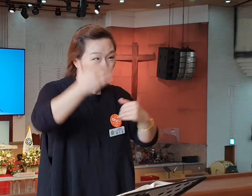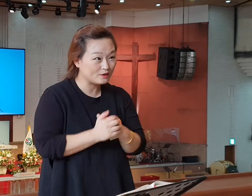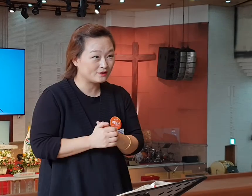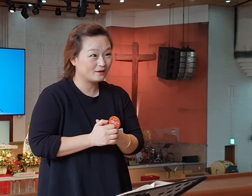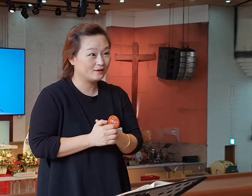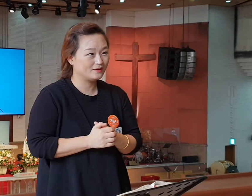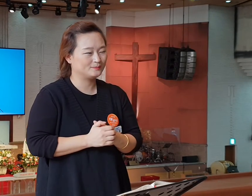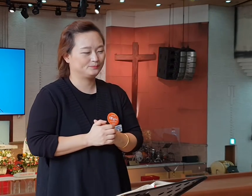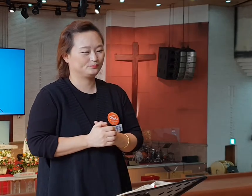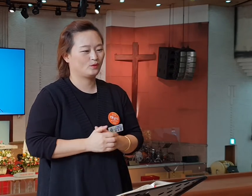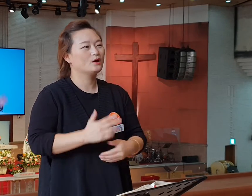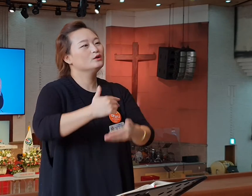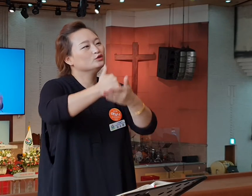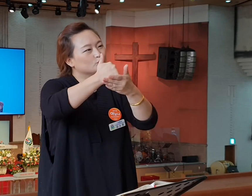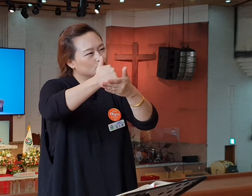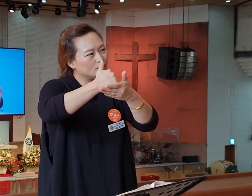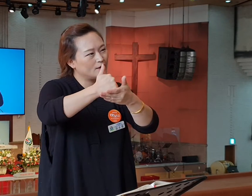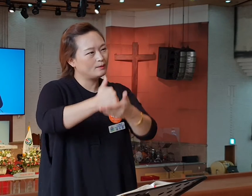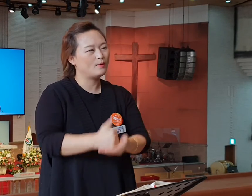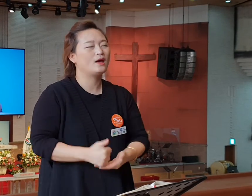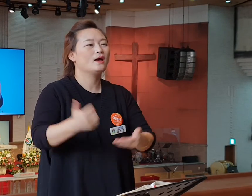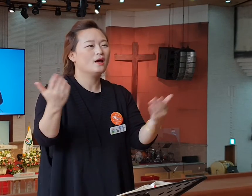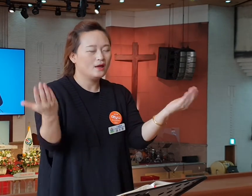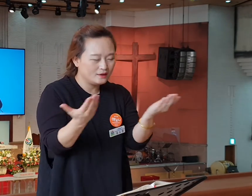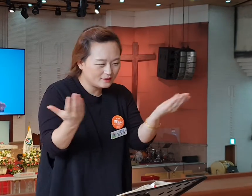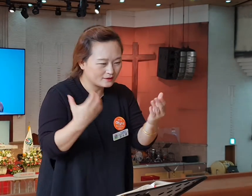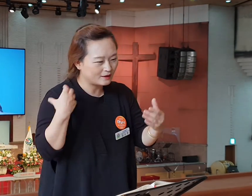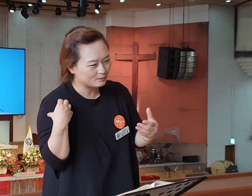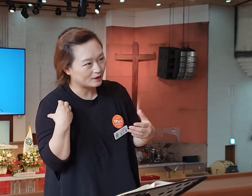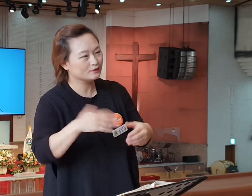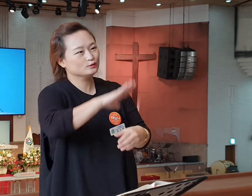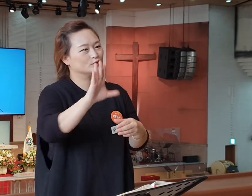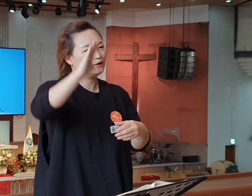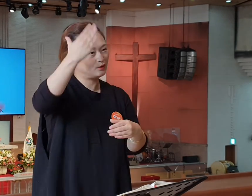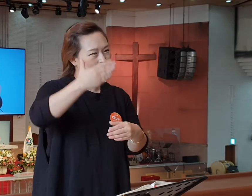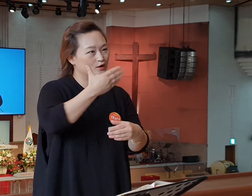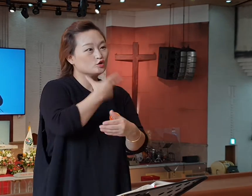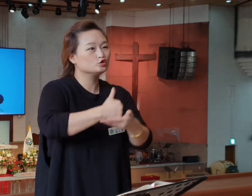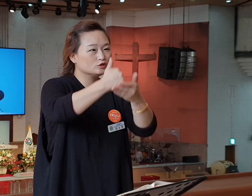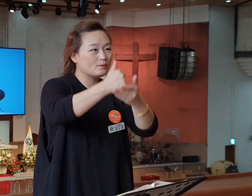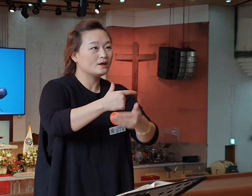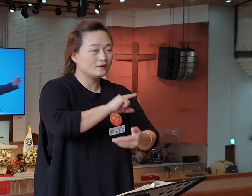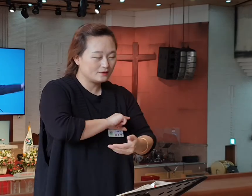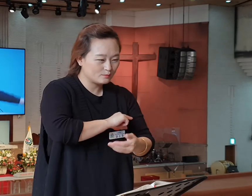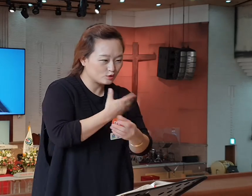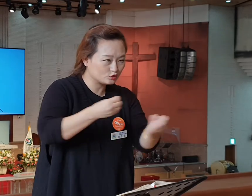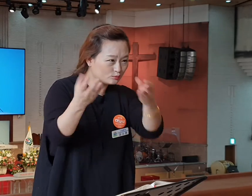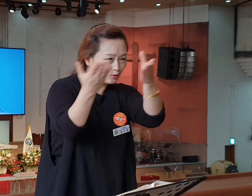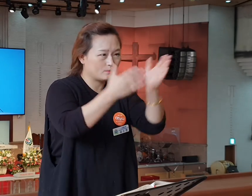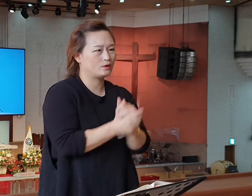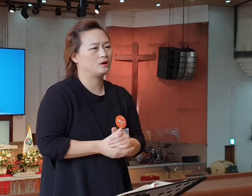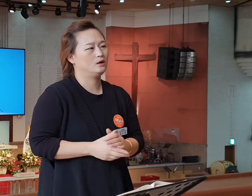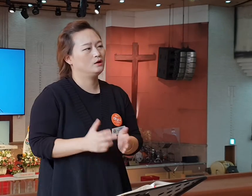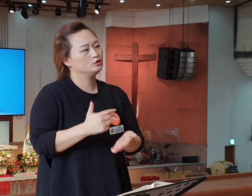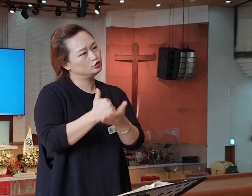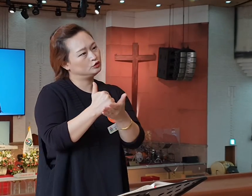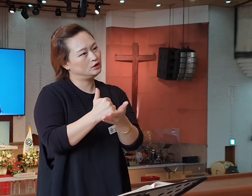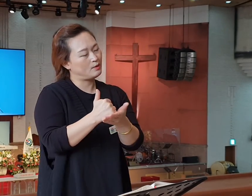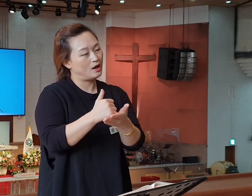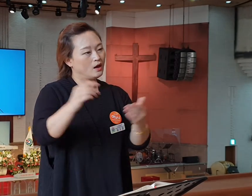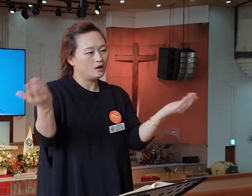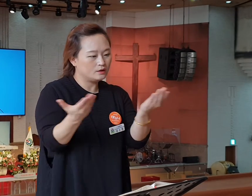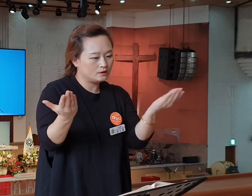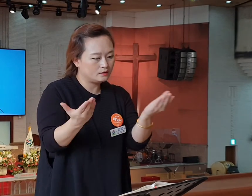이름으로 추월합니다. 신고하는 일 감당하시기를 주의 이름으로 추월합니다. 신고하는 일 감당하시기를 주의 이름으로 추월합니다. 신고하는 일 감당하시기를 주의 이름으로 추월합니다. 그러지 그러지 않으면 주는 촛대를 옮기신다. 그러지 않으면 주는 촛대를 옮기신다. 않으면 주는 촛대를 옮기신다. 정말